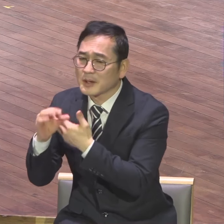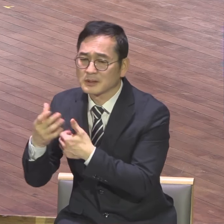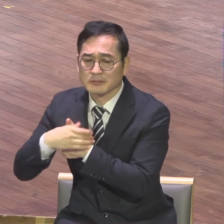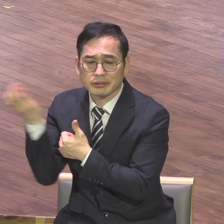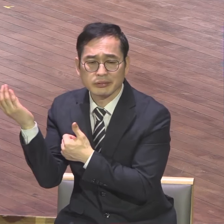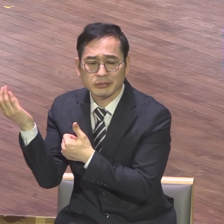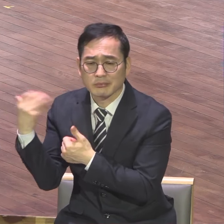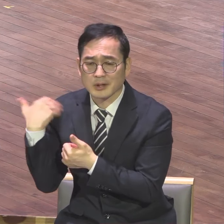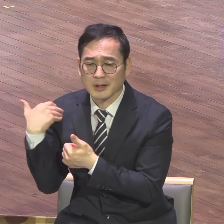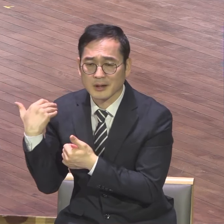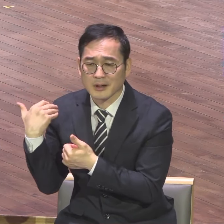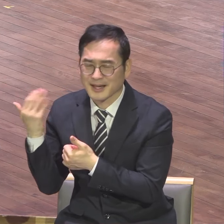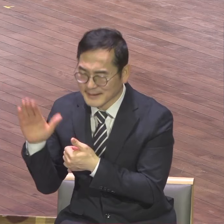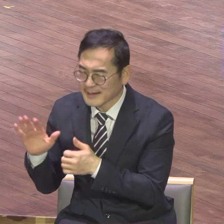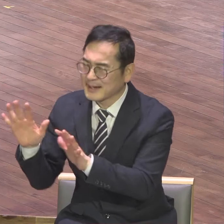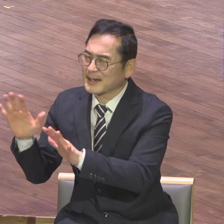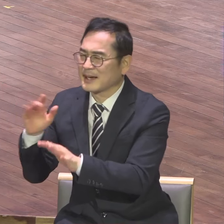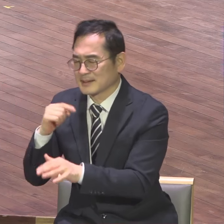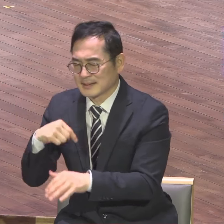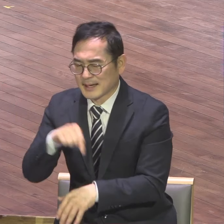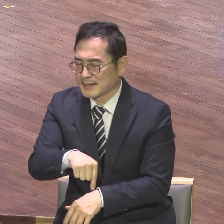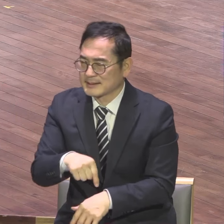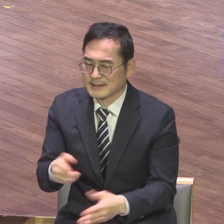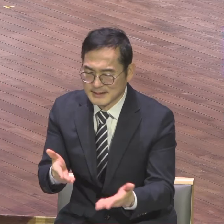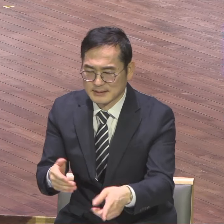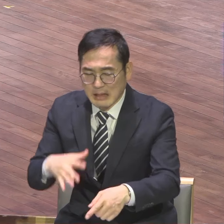청소를 하든지 주차장 하든지 하나님 일을 해야 돼요